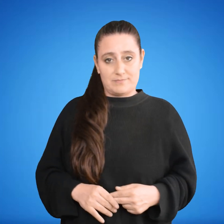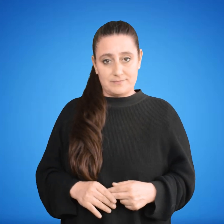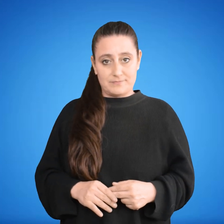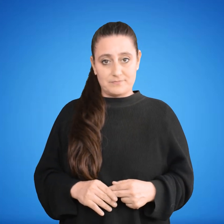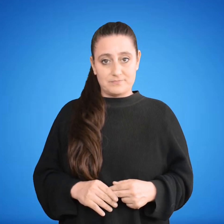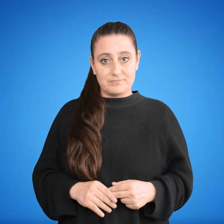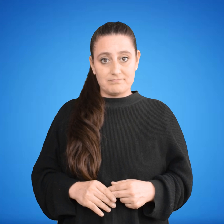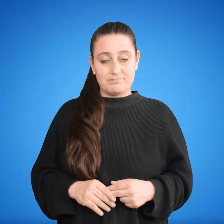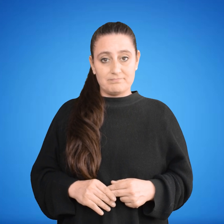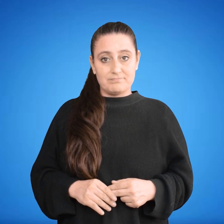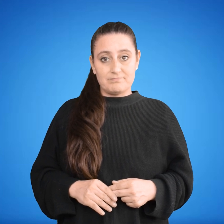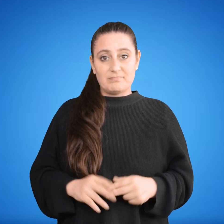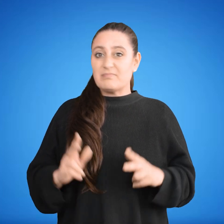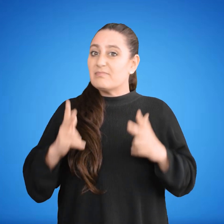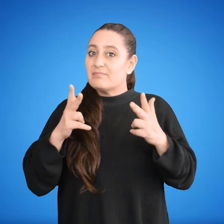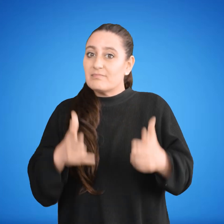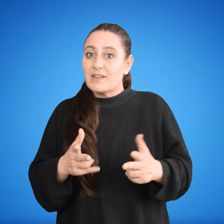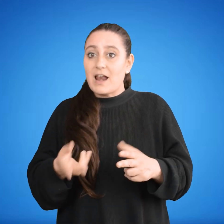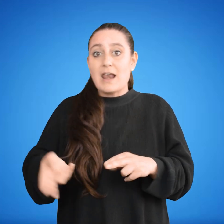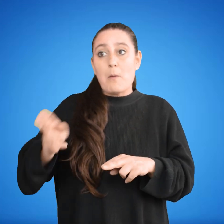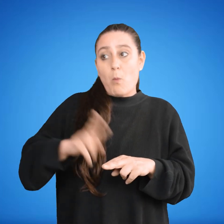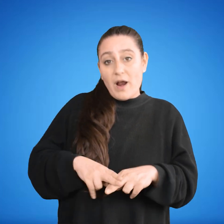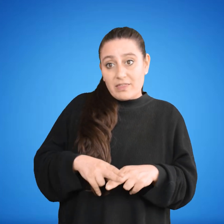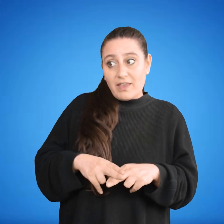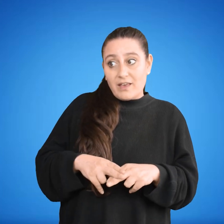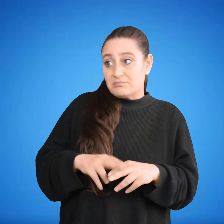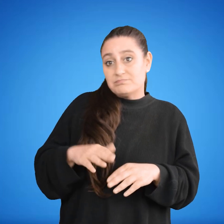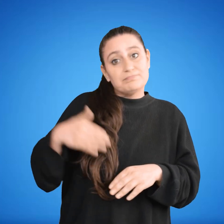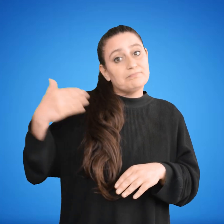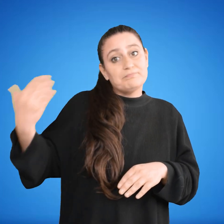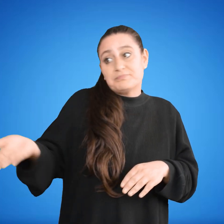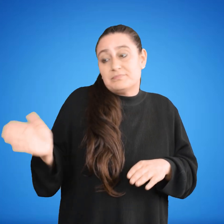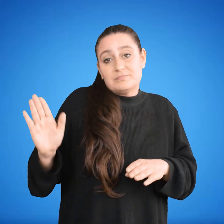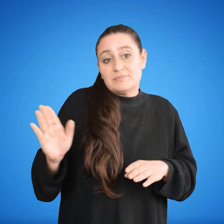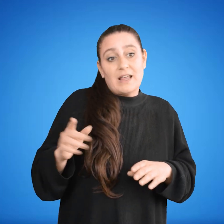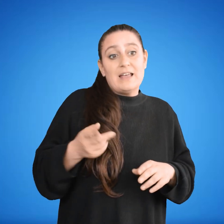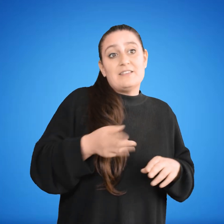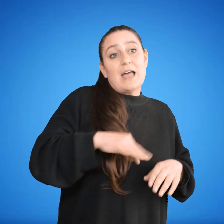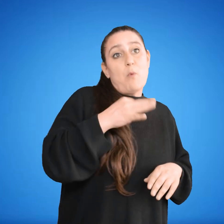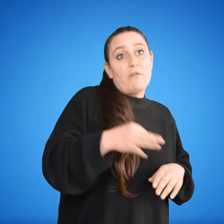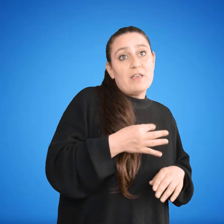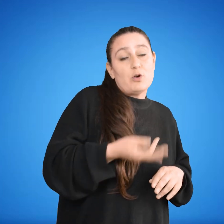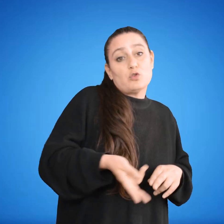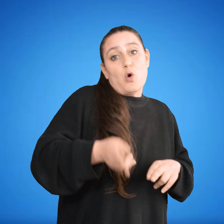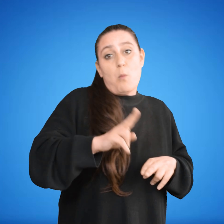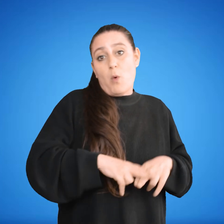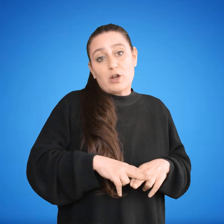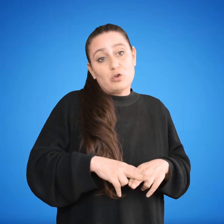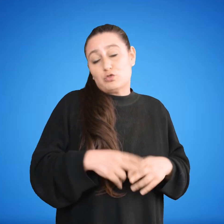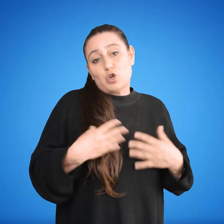extraña a vivos y muertos por igual. Por así decirlo, la muerte nos visita cuando no estamos en